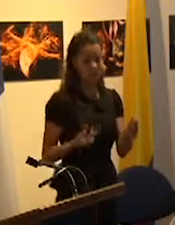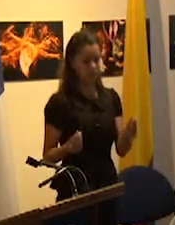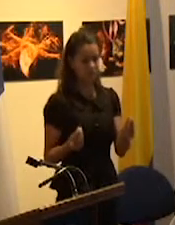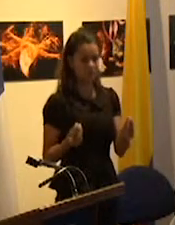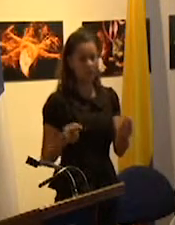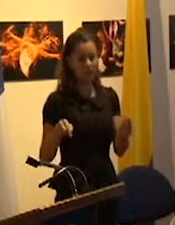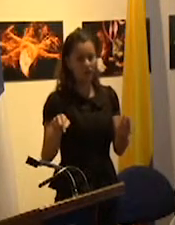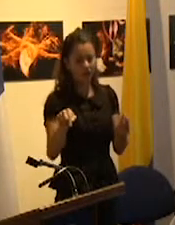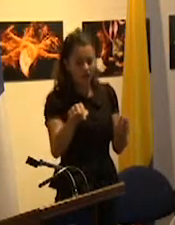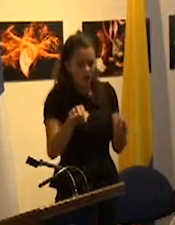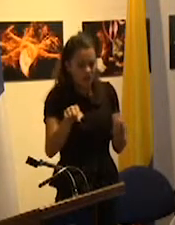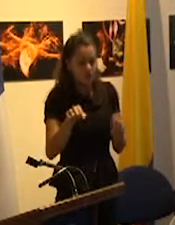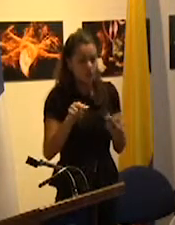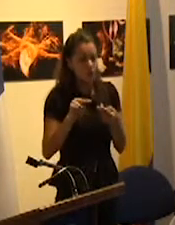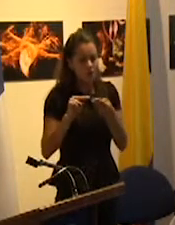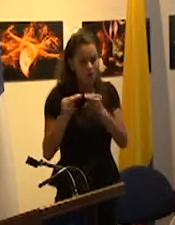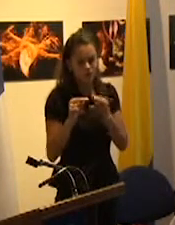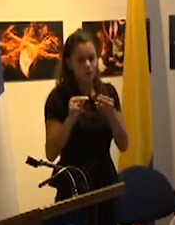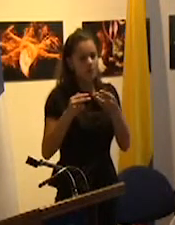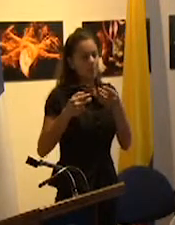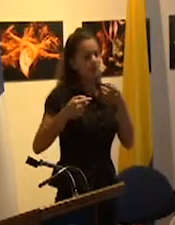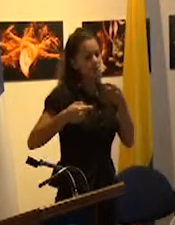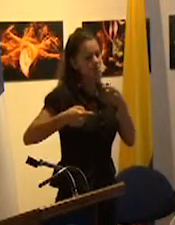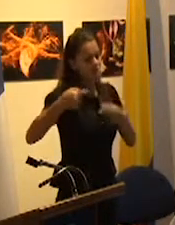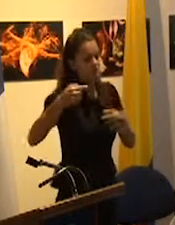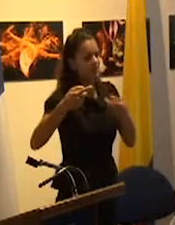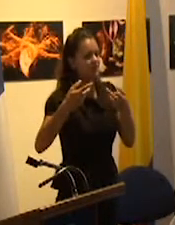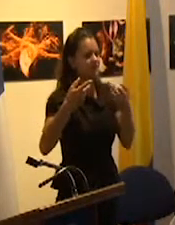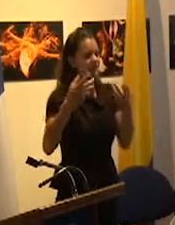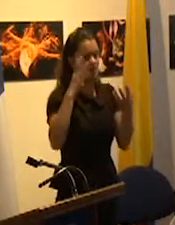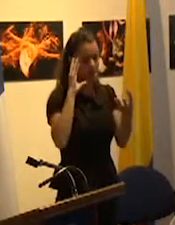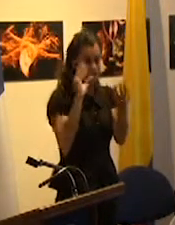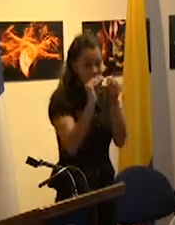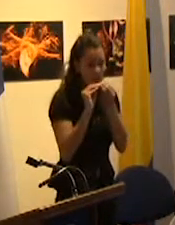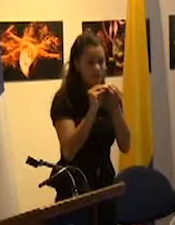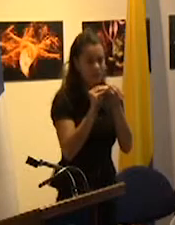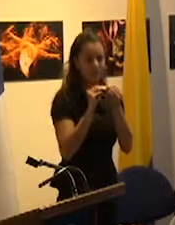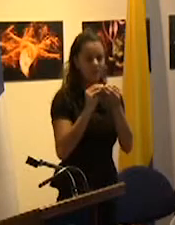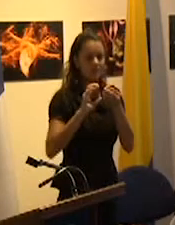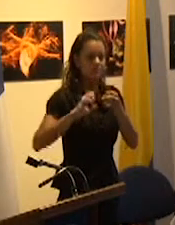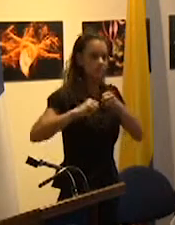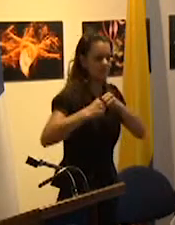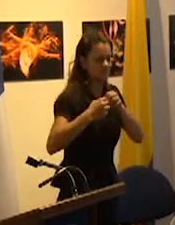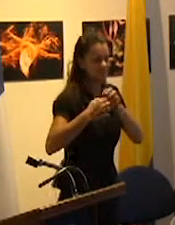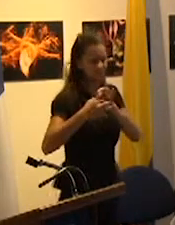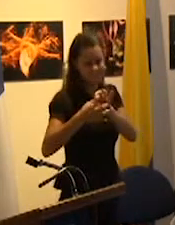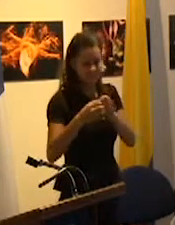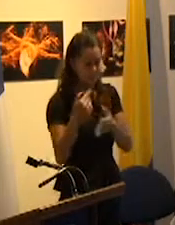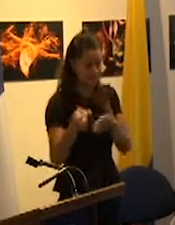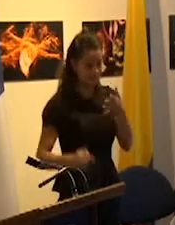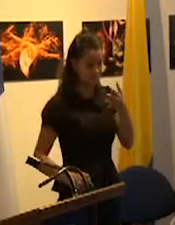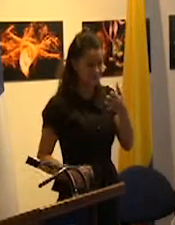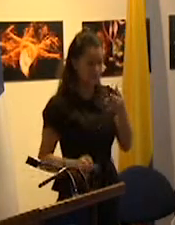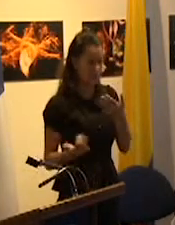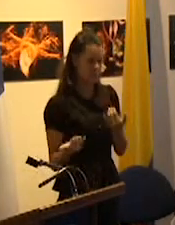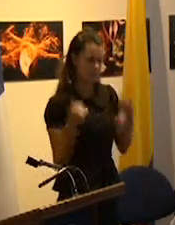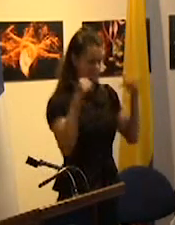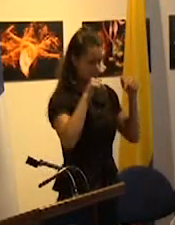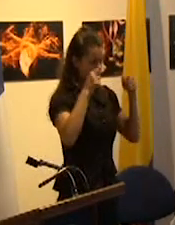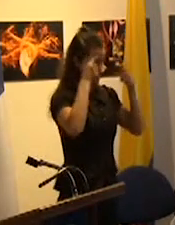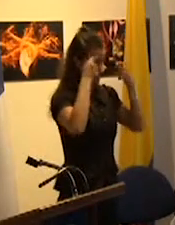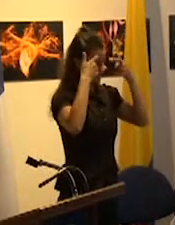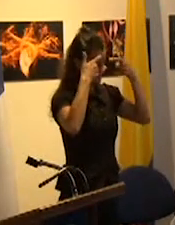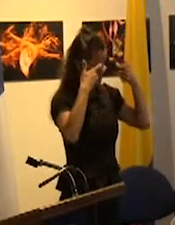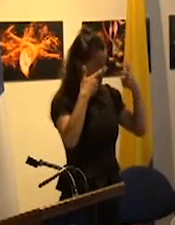complejas de competencia de negociación de alianza el papel del estado en el